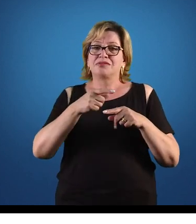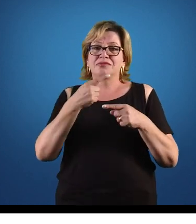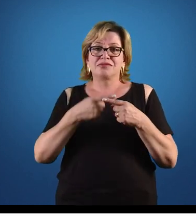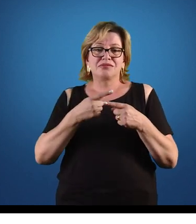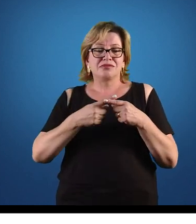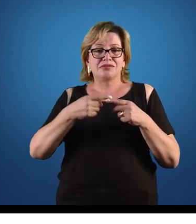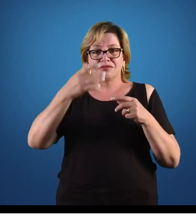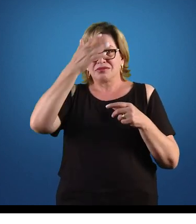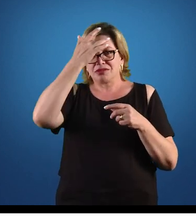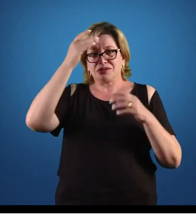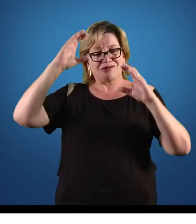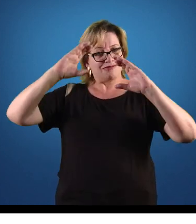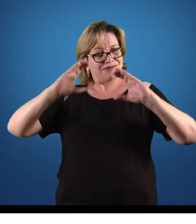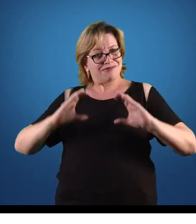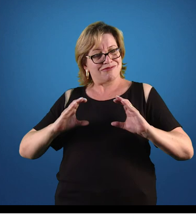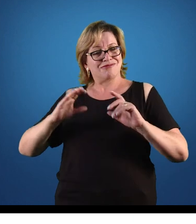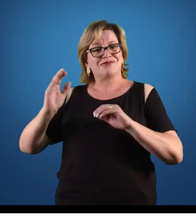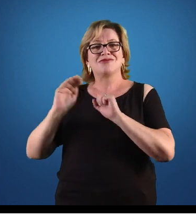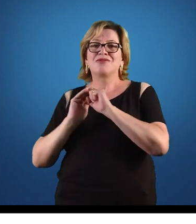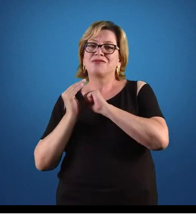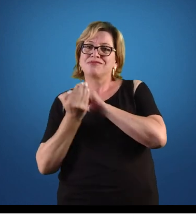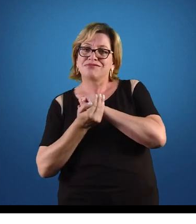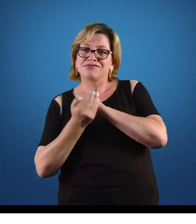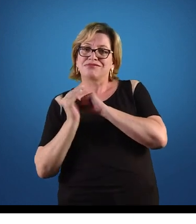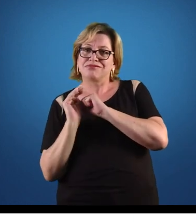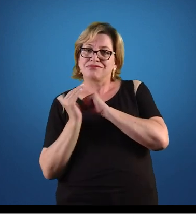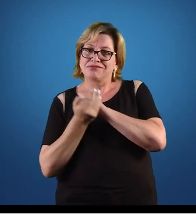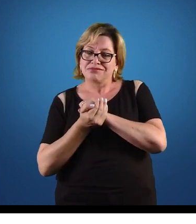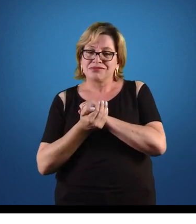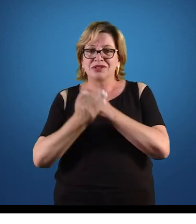não seja lesado, ok? Obrigado.